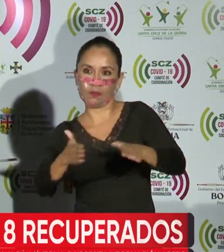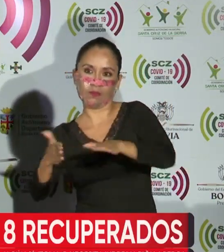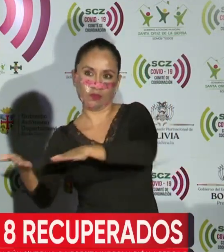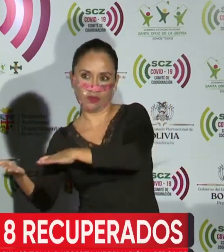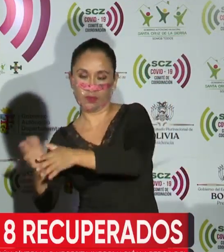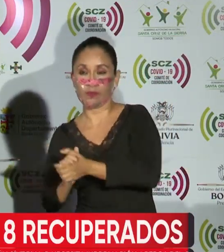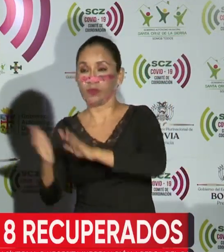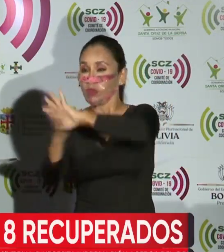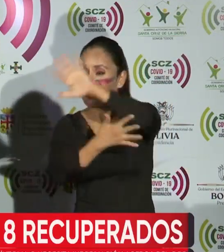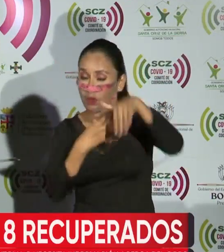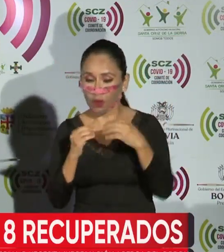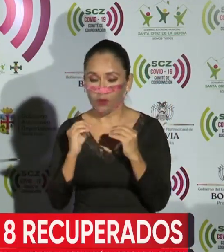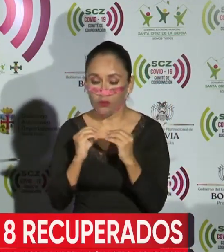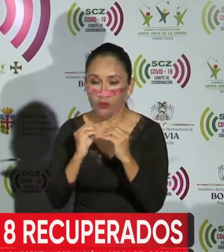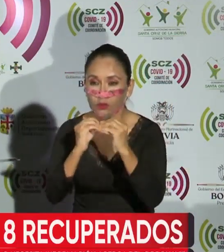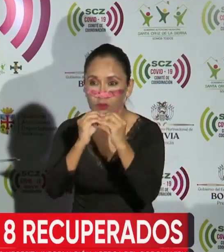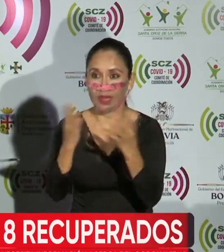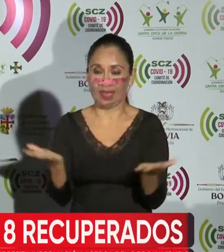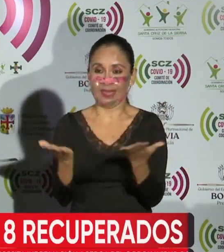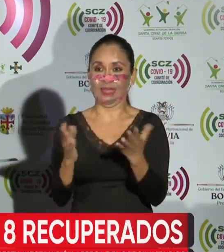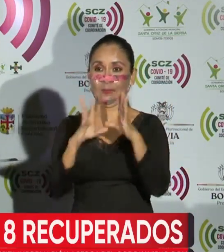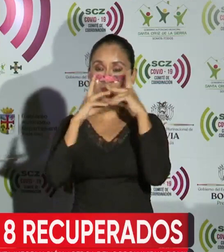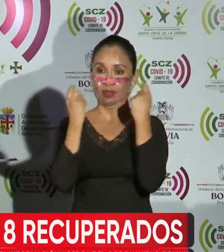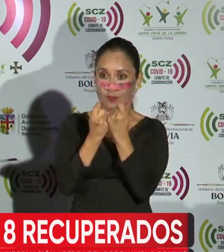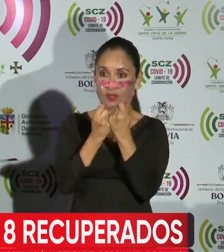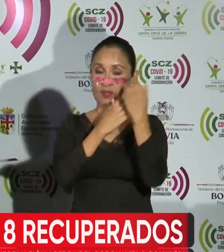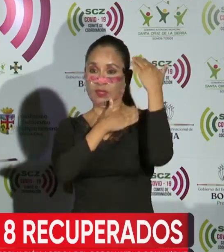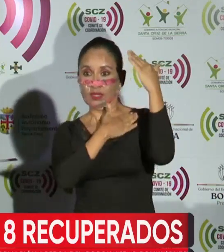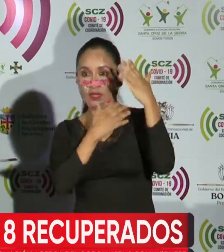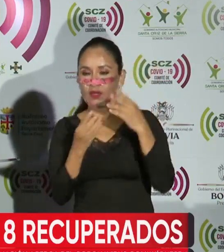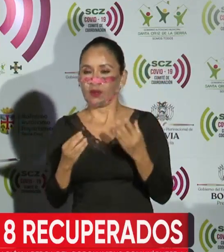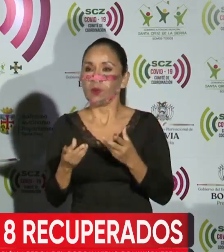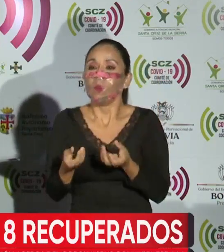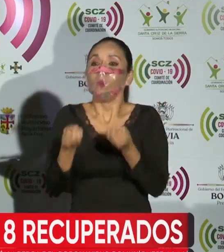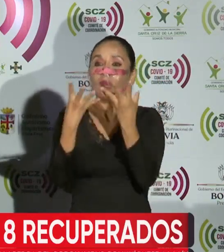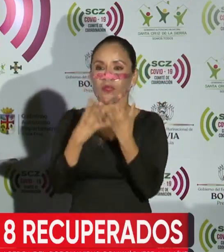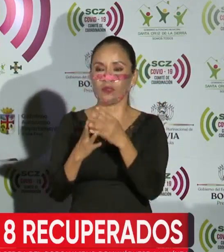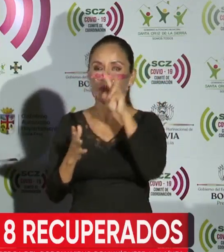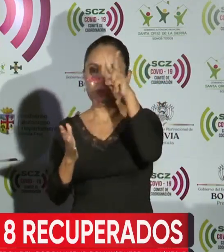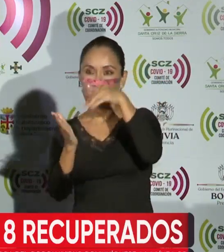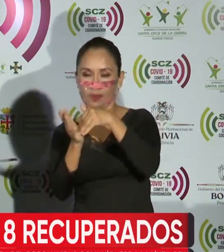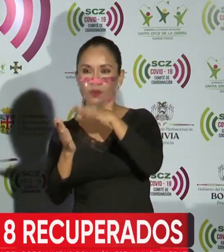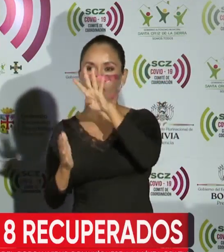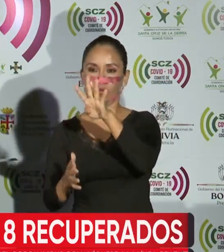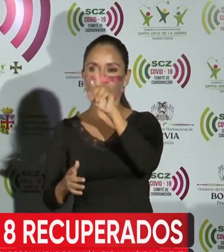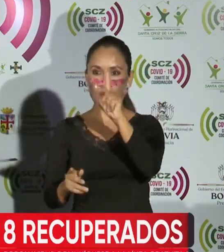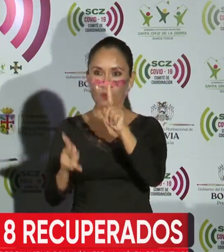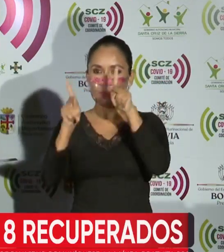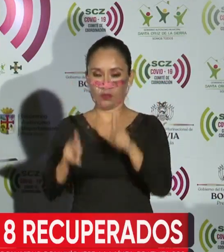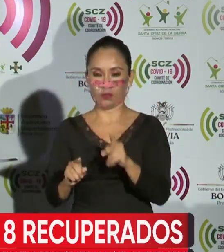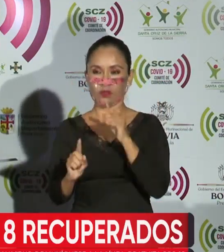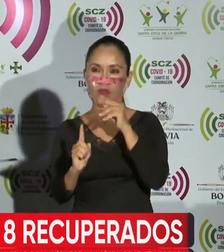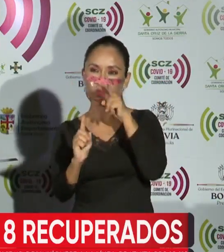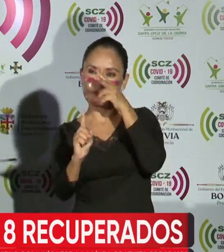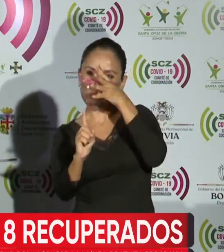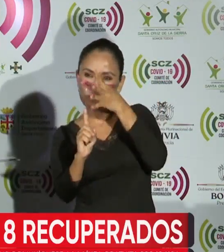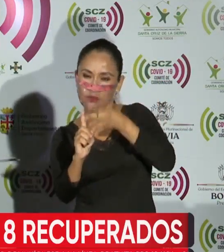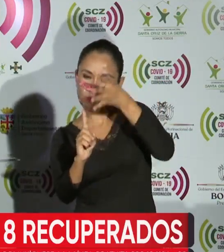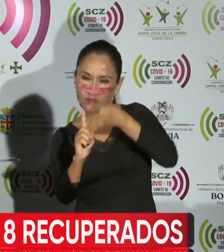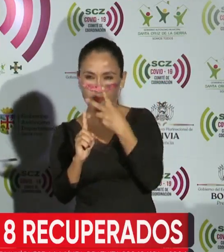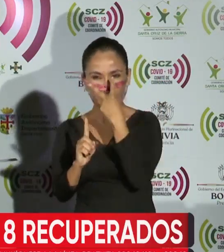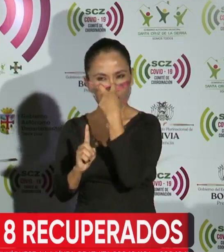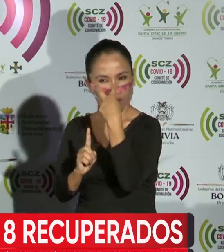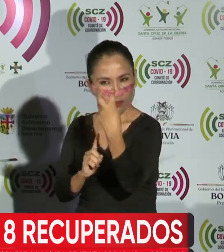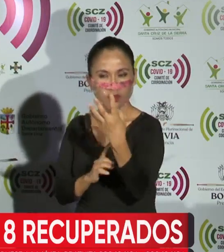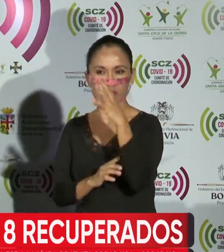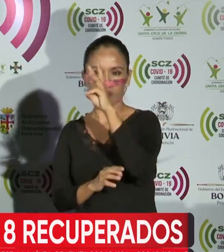El total de casos en el departamento asciende a 2.041, sospechosos 61,